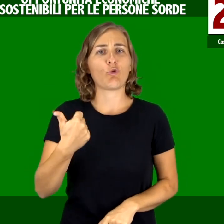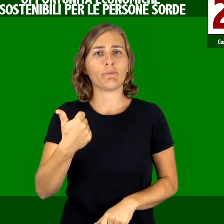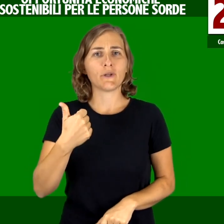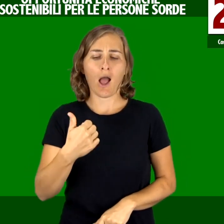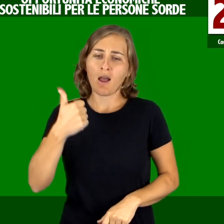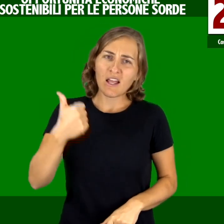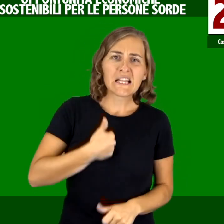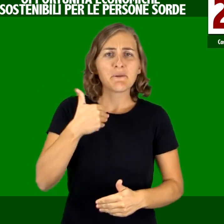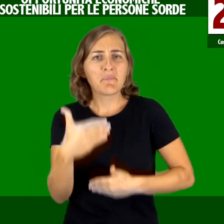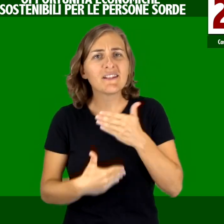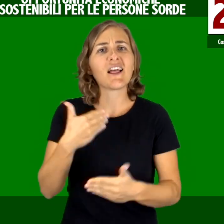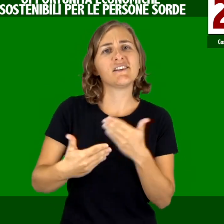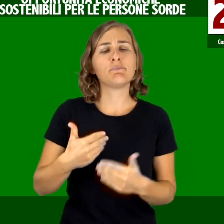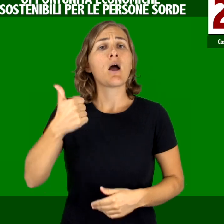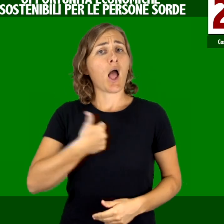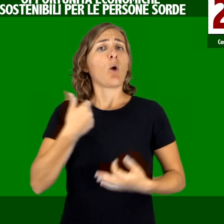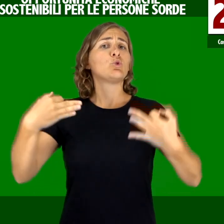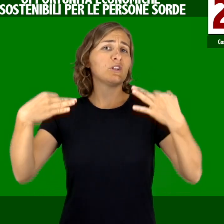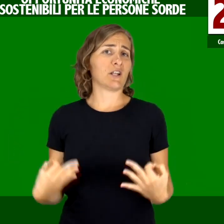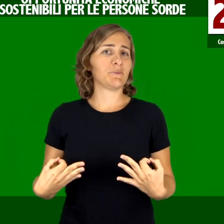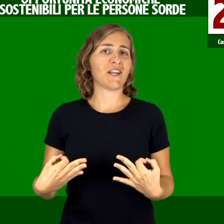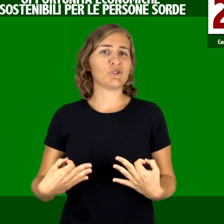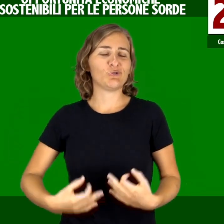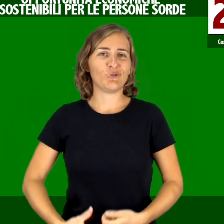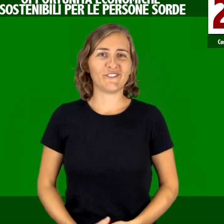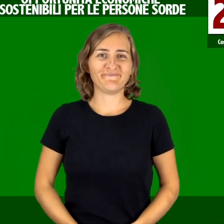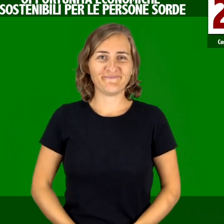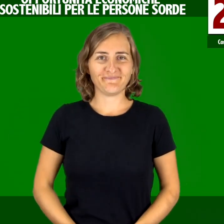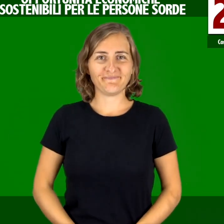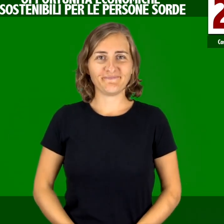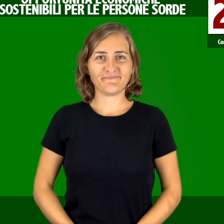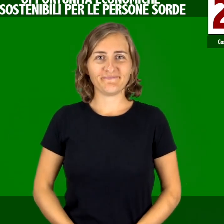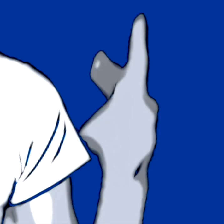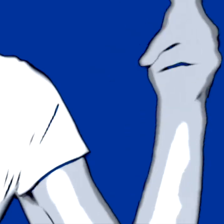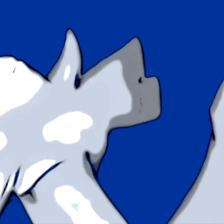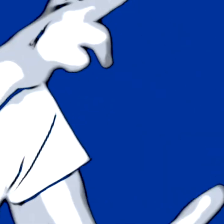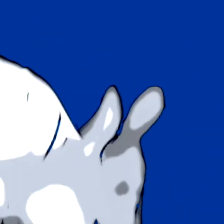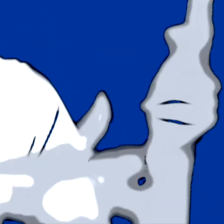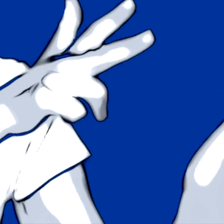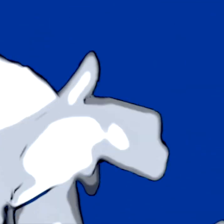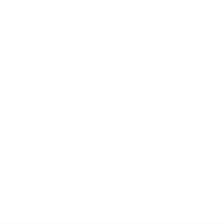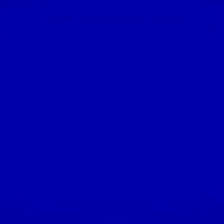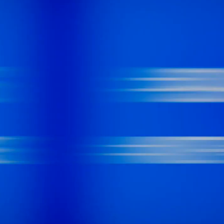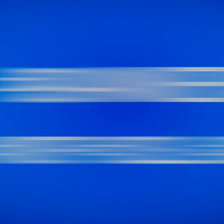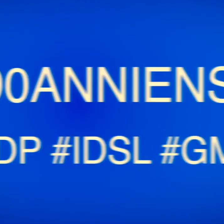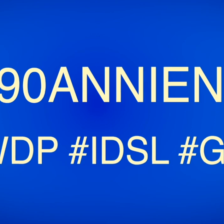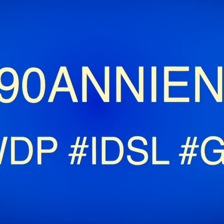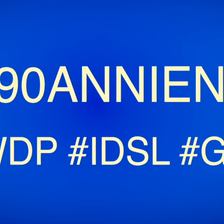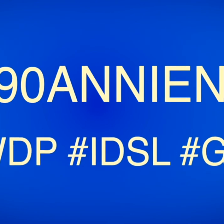diritto al lavoro di tutte le persone sorde, con tutto quanto questo comporta in termini di autonomia, indipendenza e